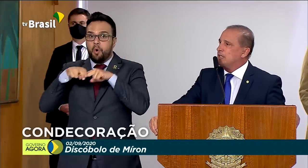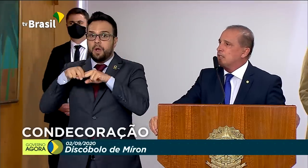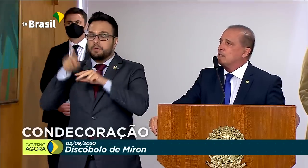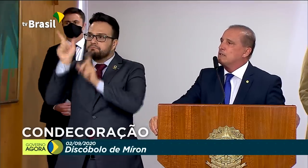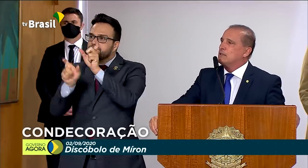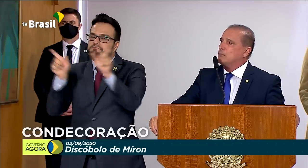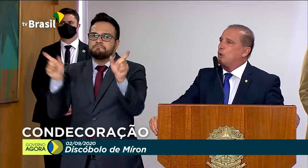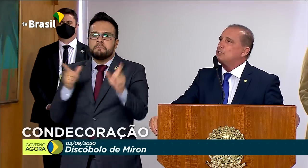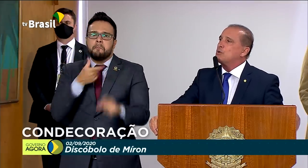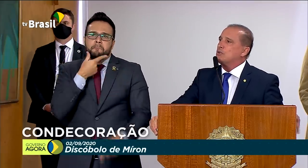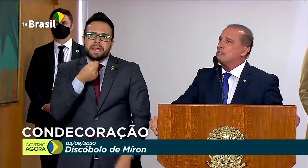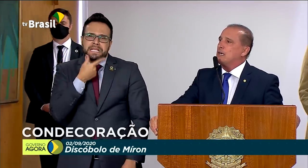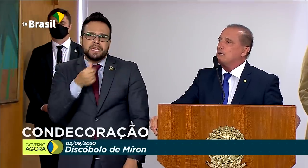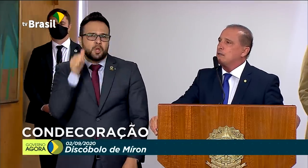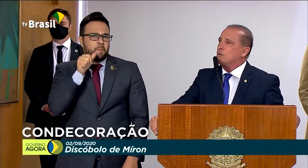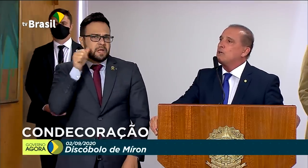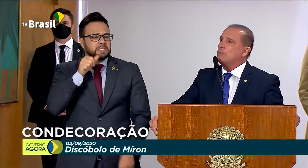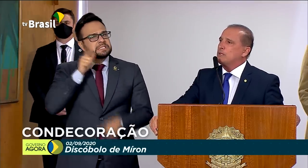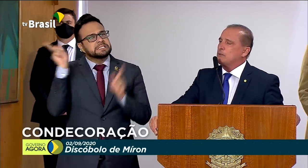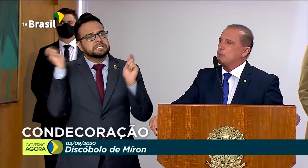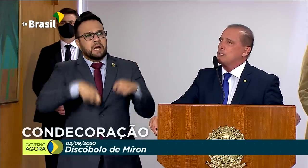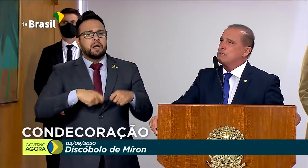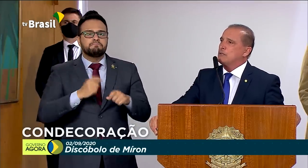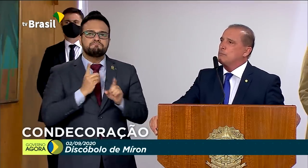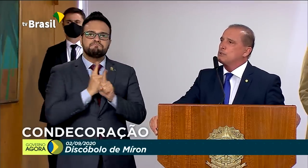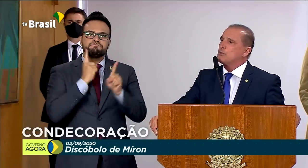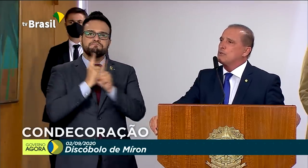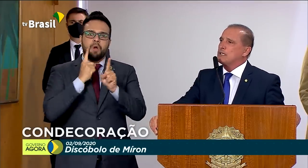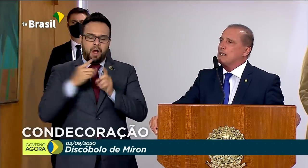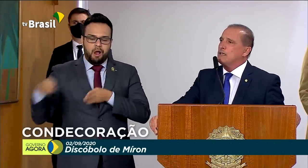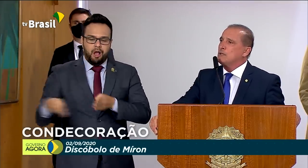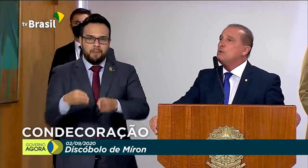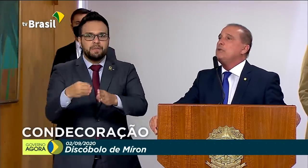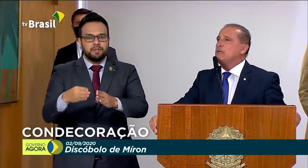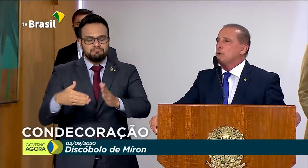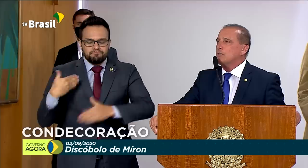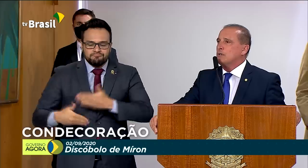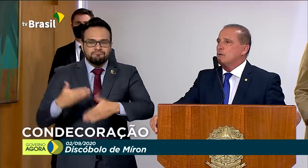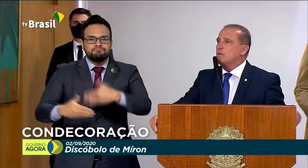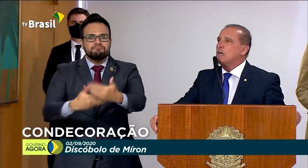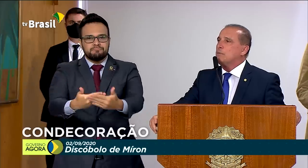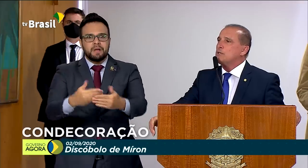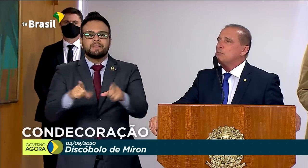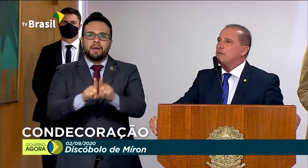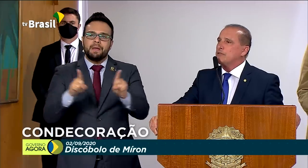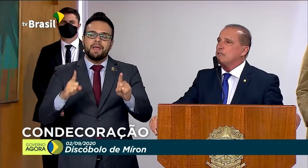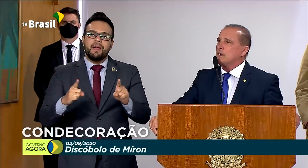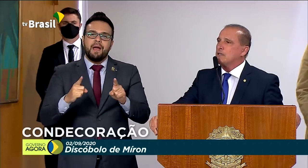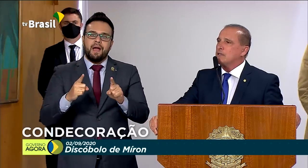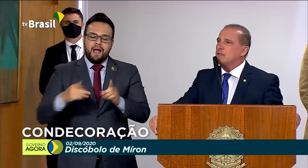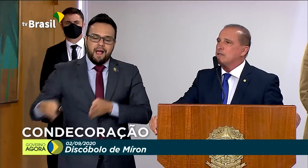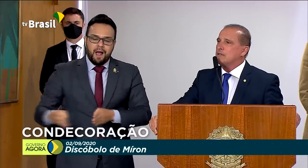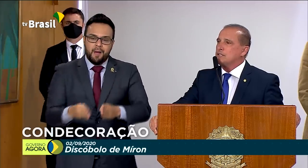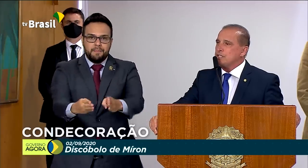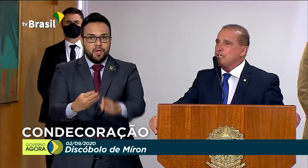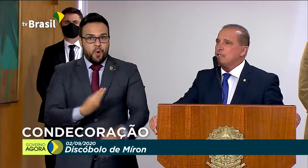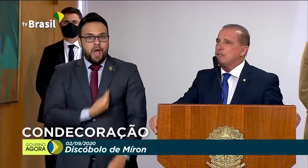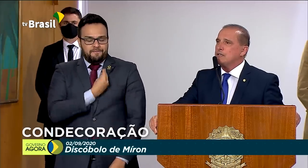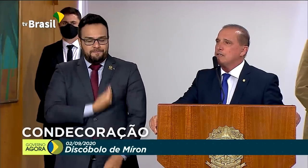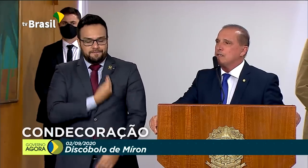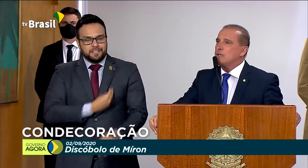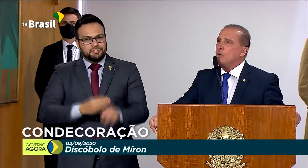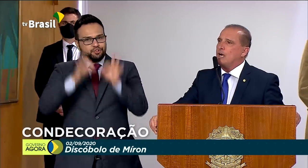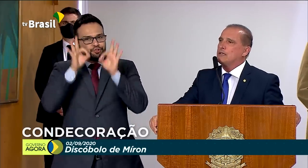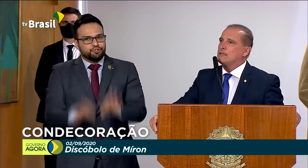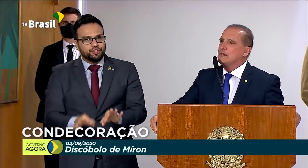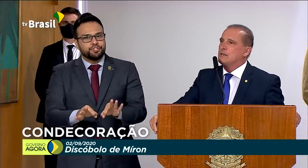menino, a menina, pode encontrar o caminho da projeção, pode encontrar, no mínimo, o caminho de uma vida digna